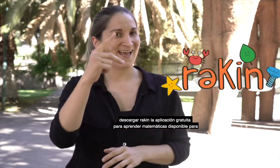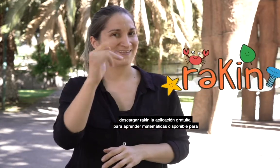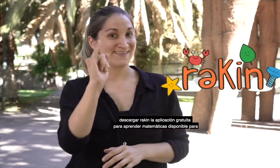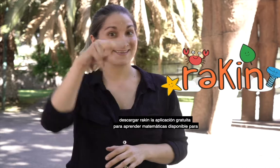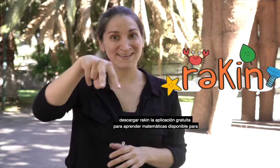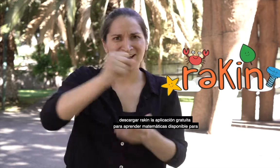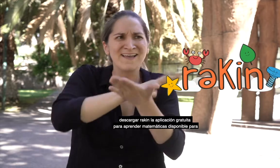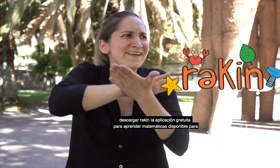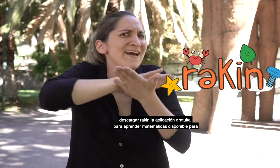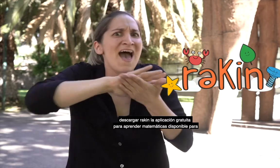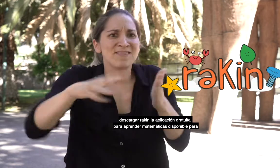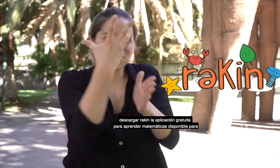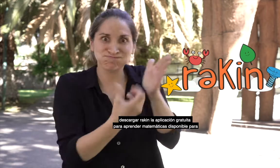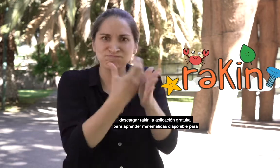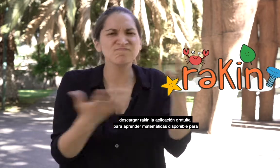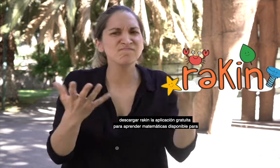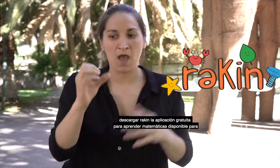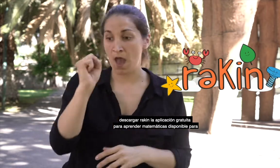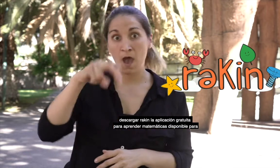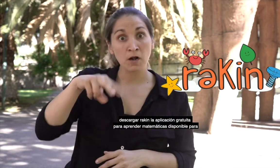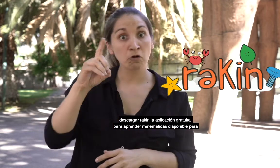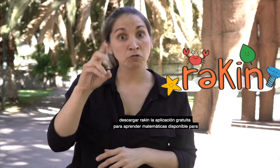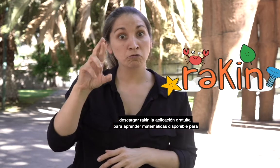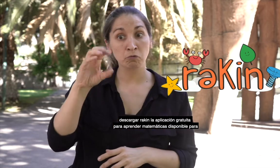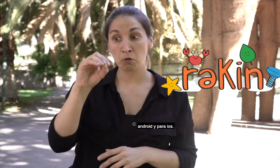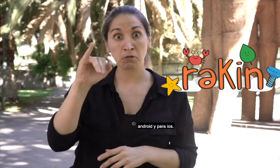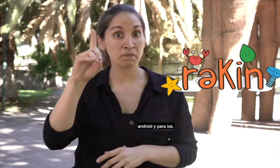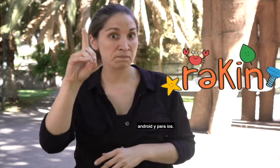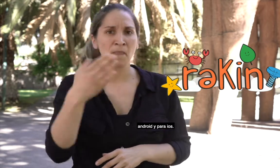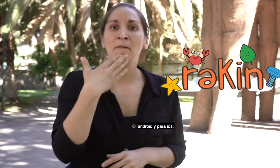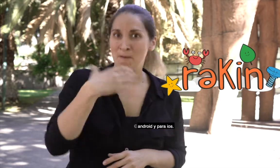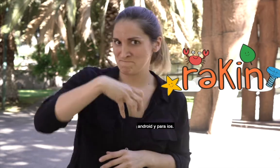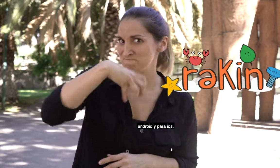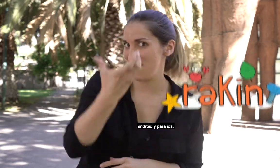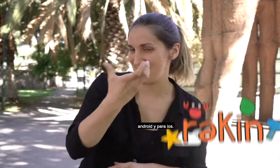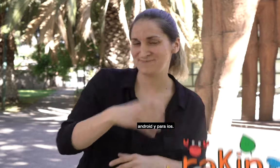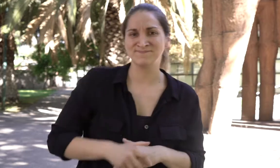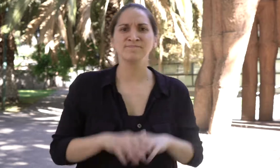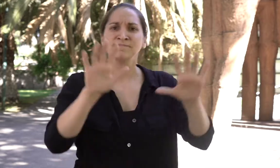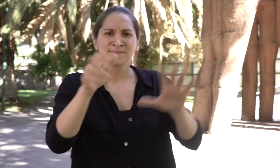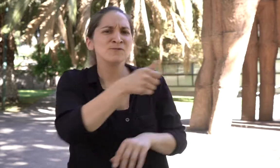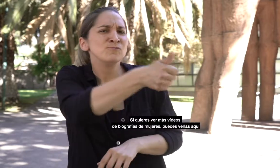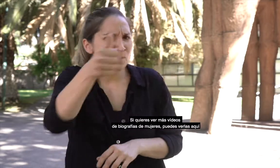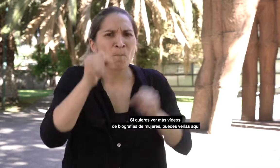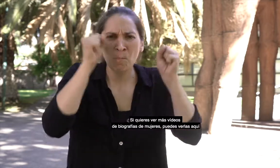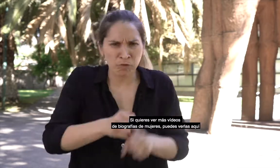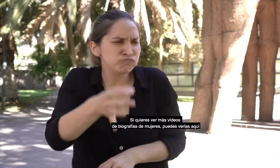la aplicación gratuita para aprender matemáticas, disponible para Android y para iOS. Si quieres ver más videos